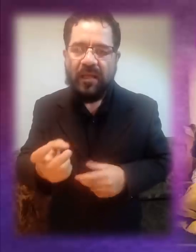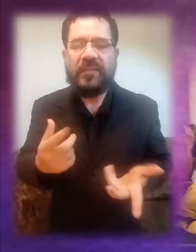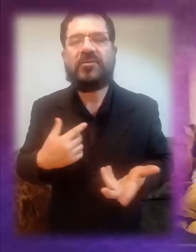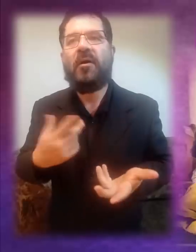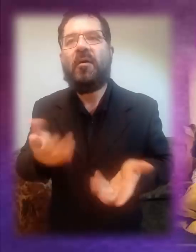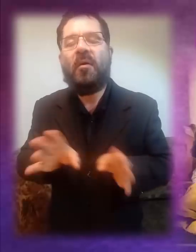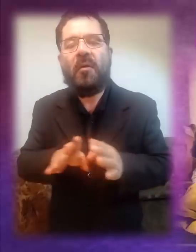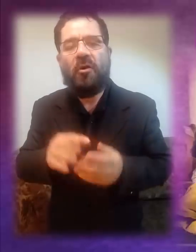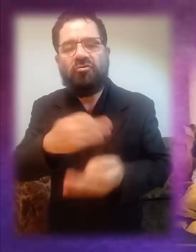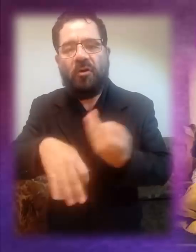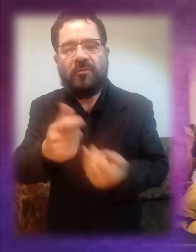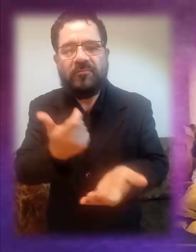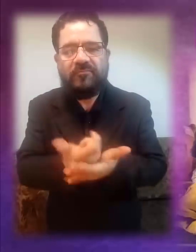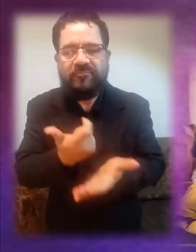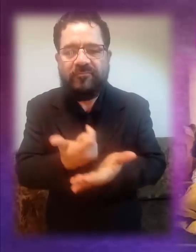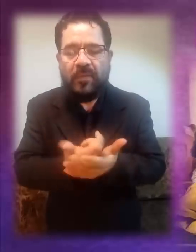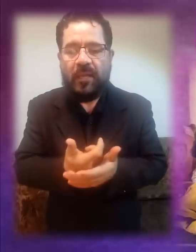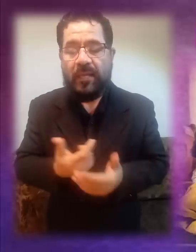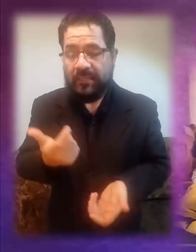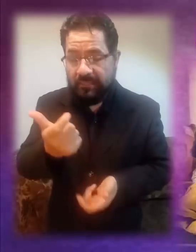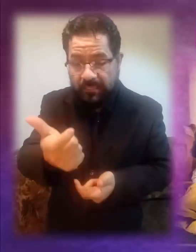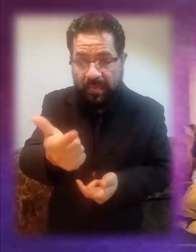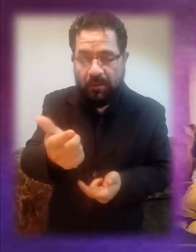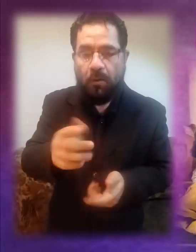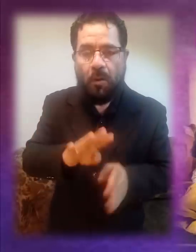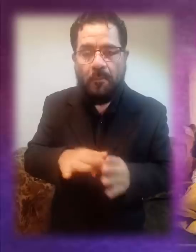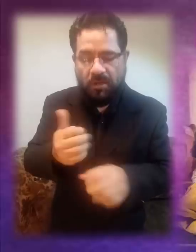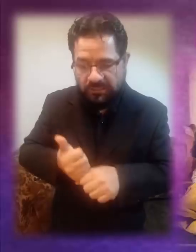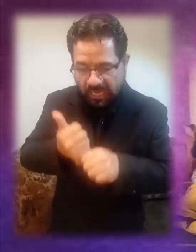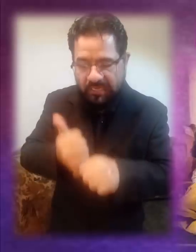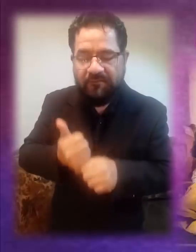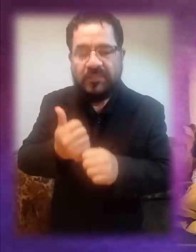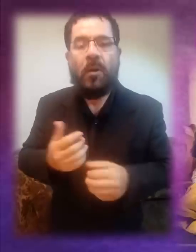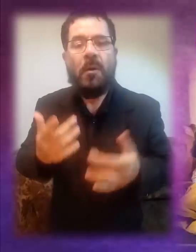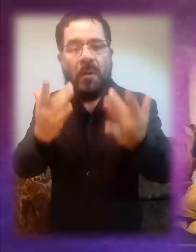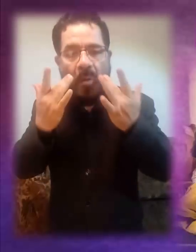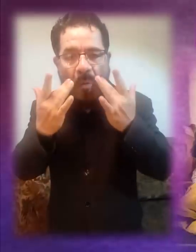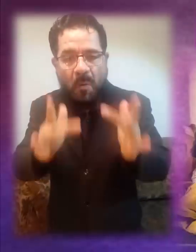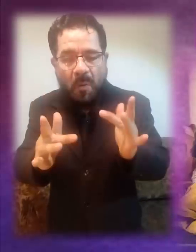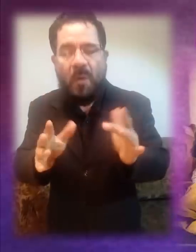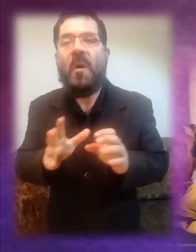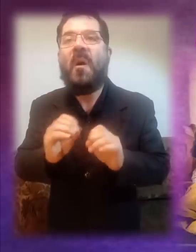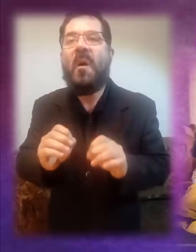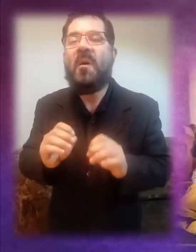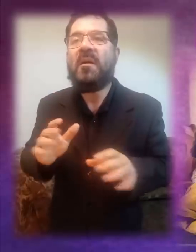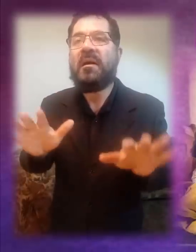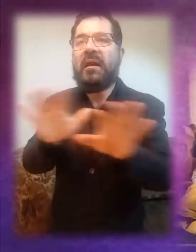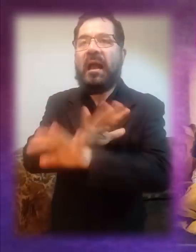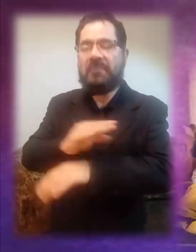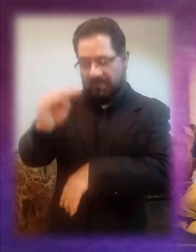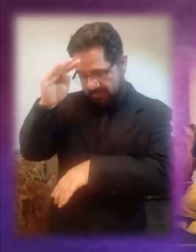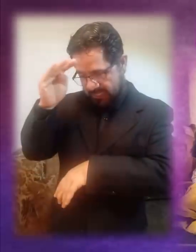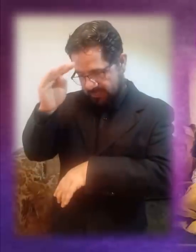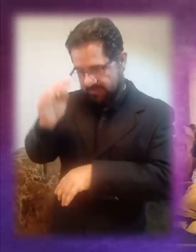para tasarlo todo en signos monetarios. Por el dinero se es capaz de sacrificios, de renuncias, de